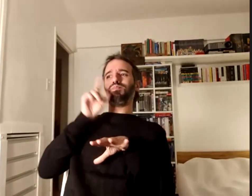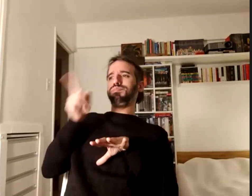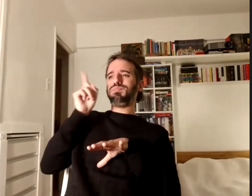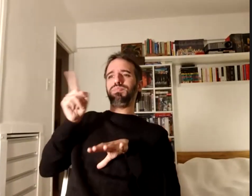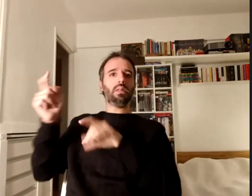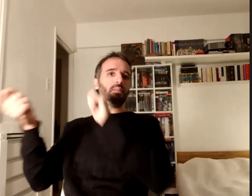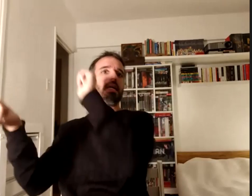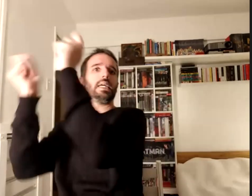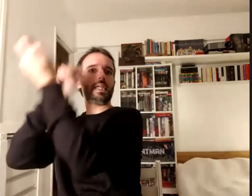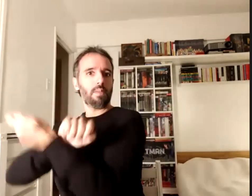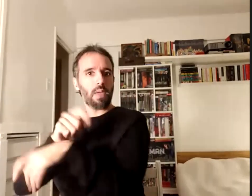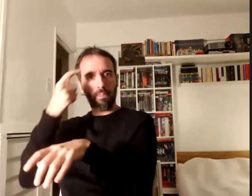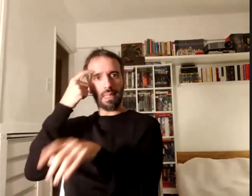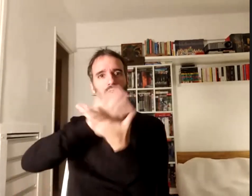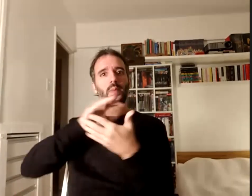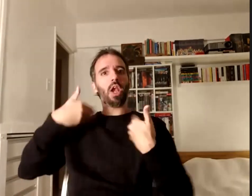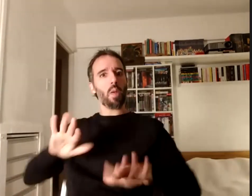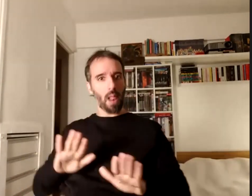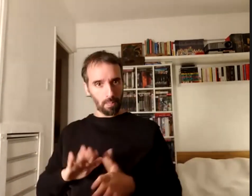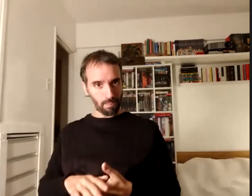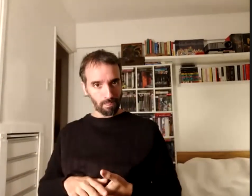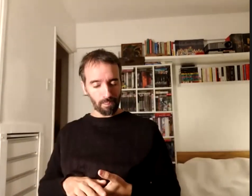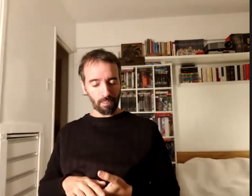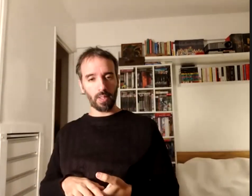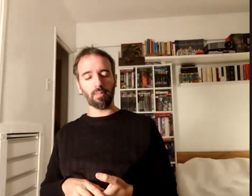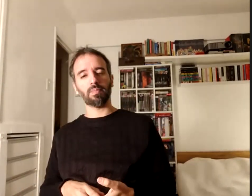parámetros de normalidad hay una